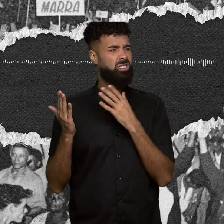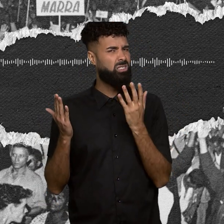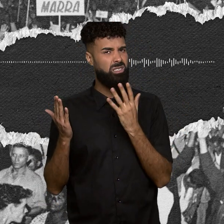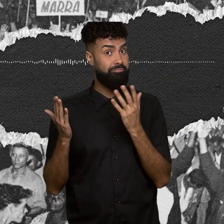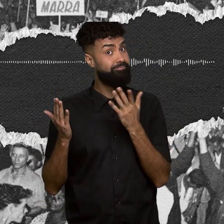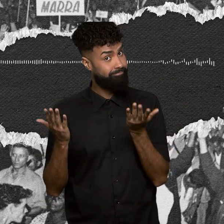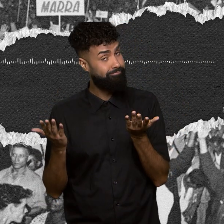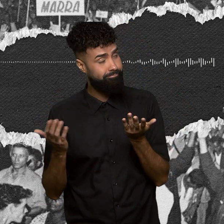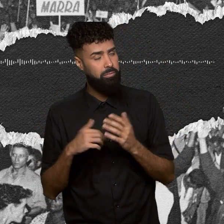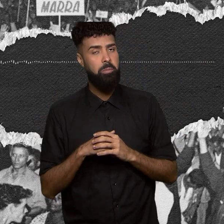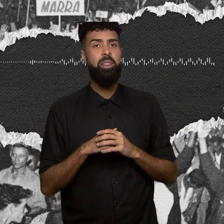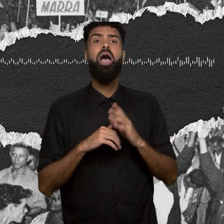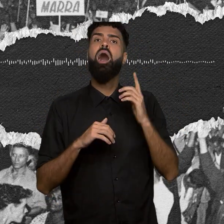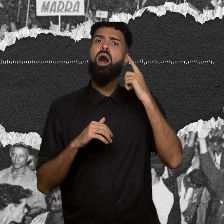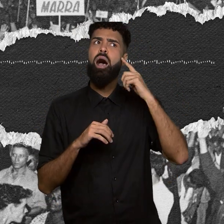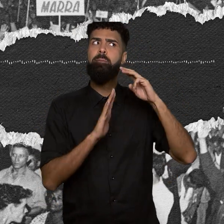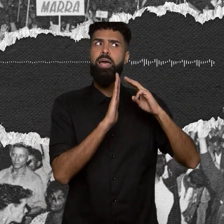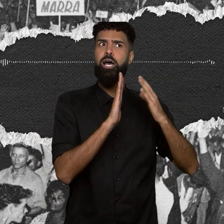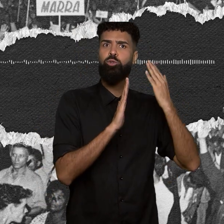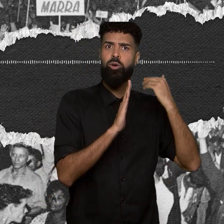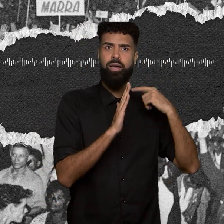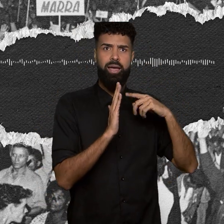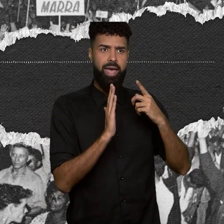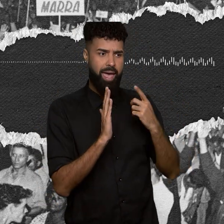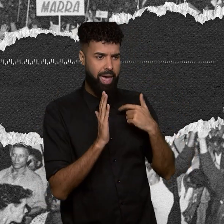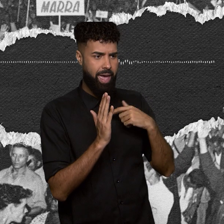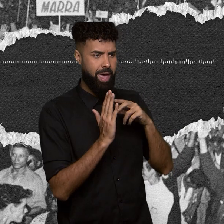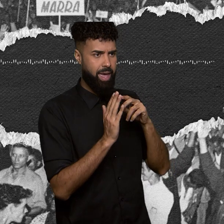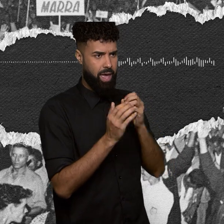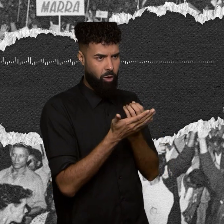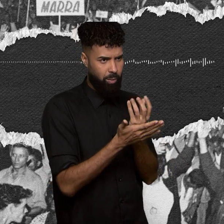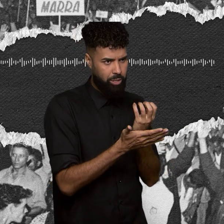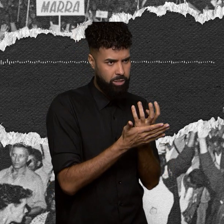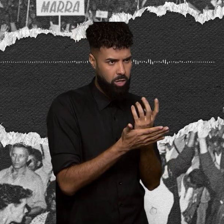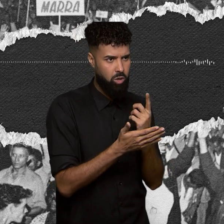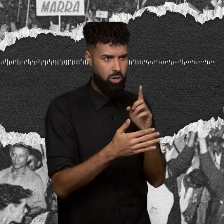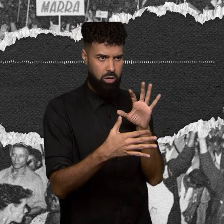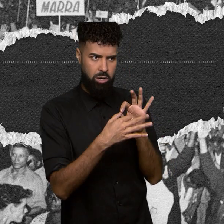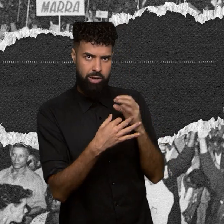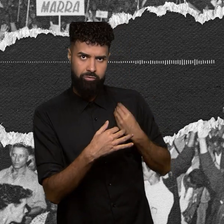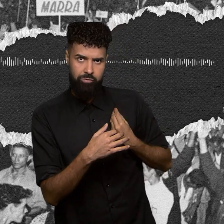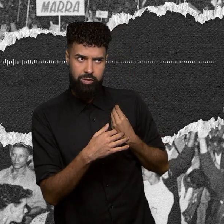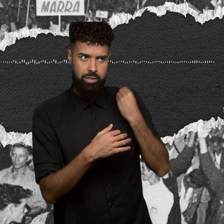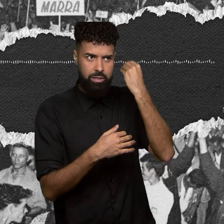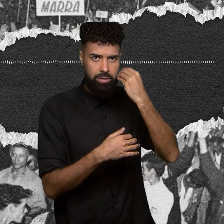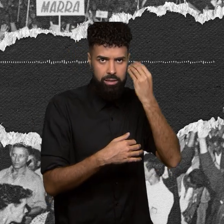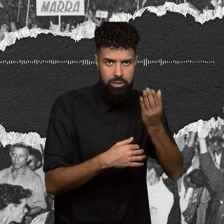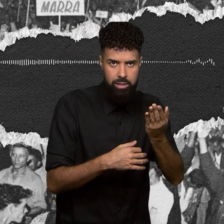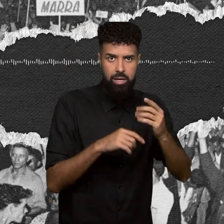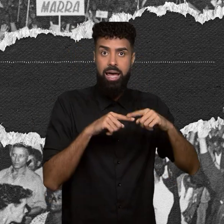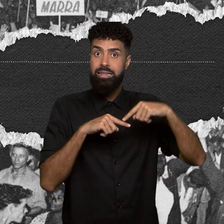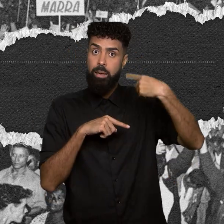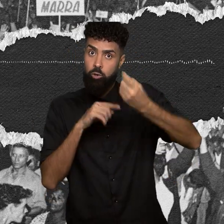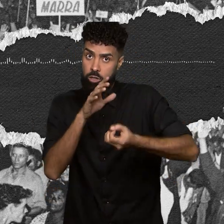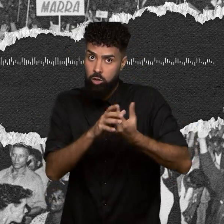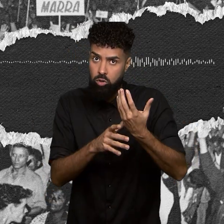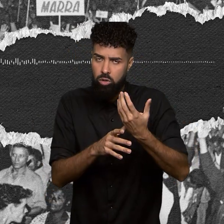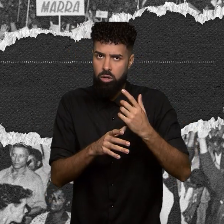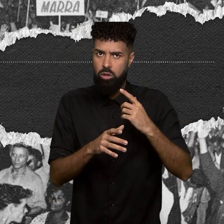integração da alfabetização com a leitura de mundo da pessoa e o que foi implantado depois, será que existe relação? Eu não tenho